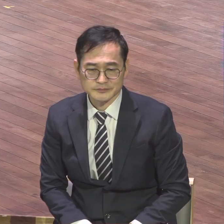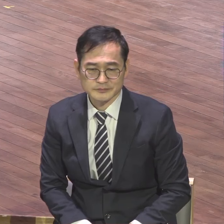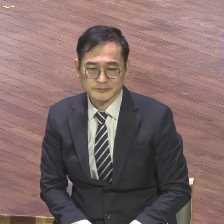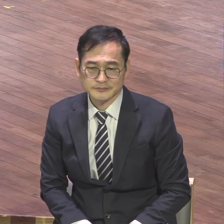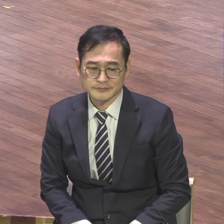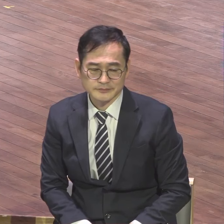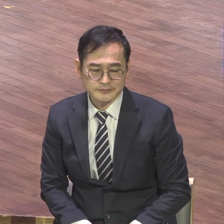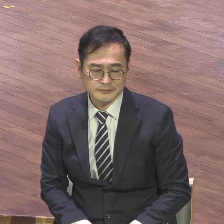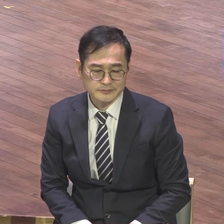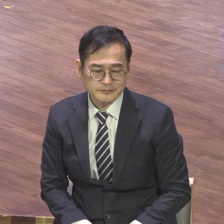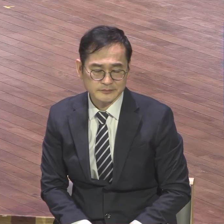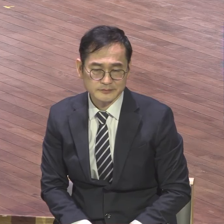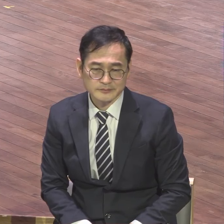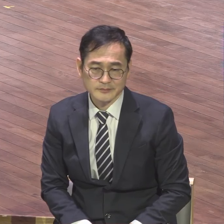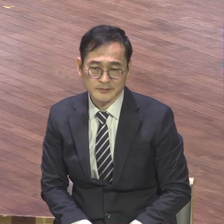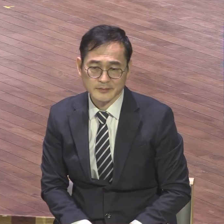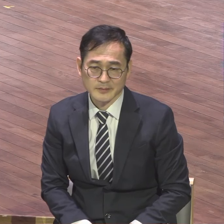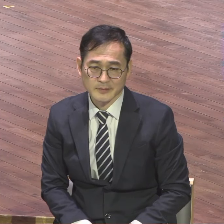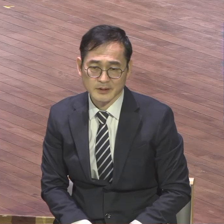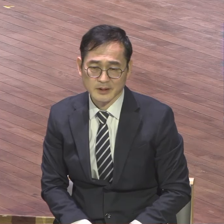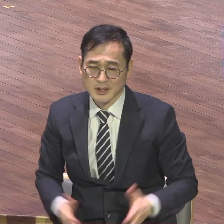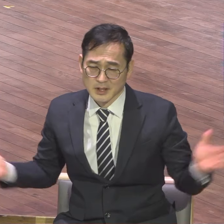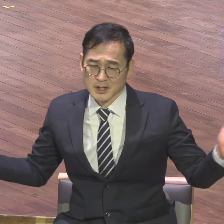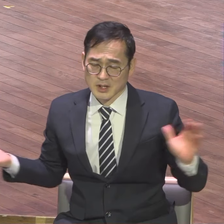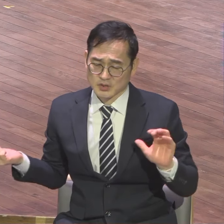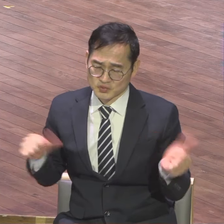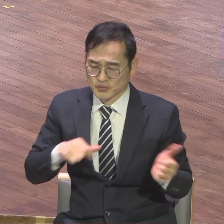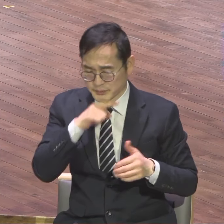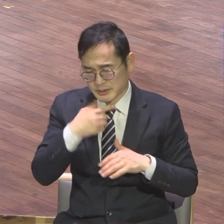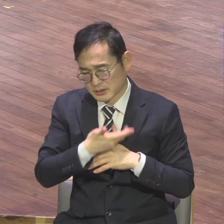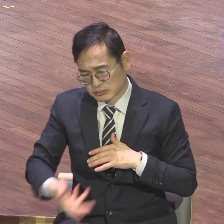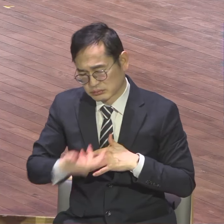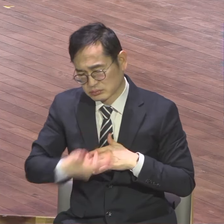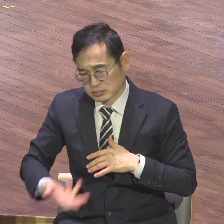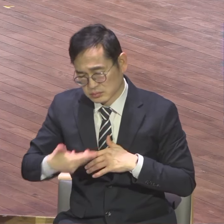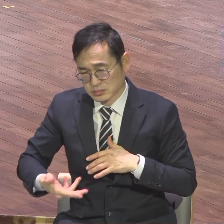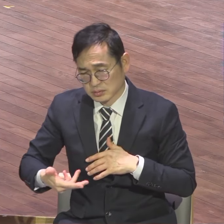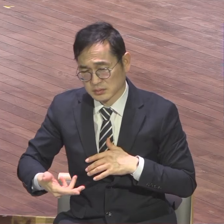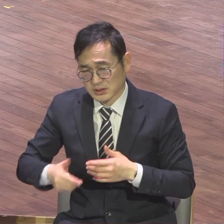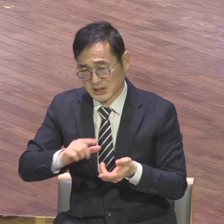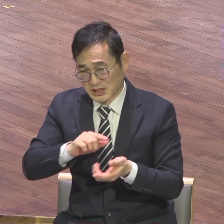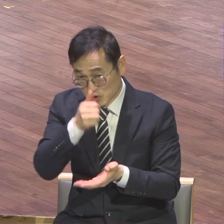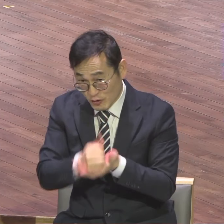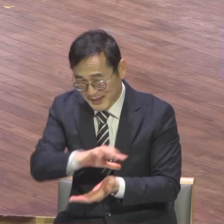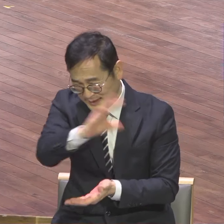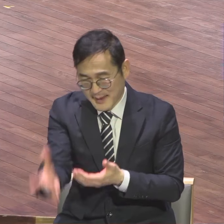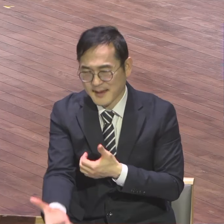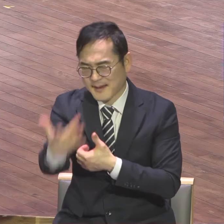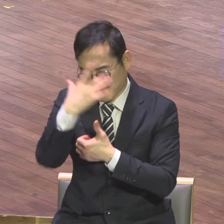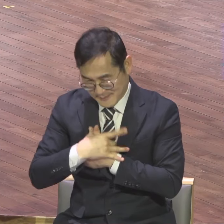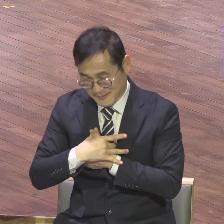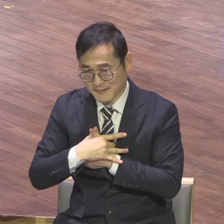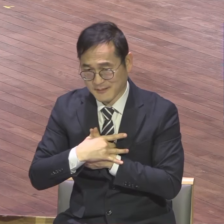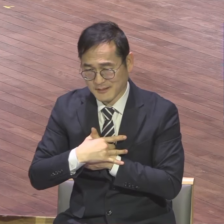예수 거시도가 십자가에 다 죽으시고 피 흐르시고 우리 죄를 대신 주시고 죄사에 주었기 때문에 우리가 구원 받게 된 거예요